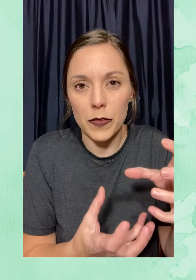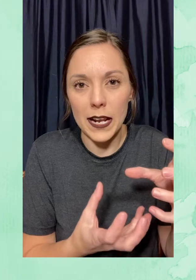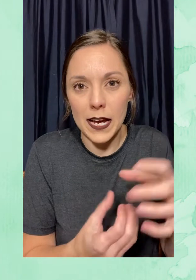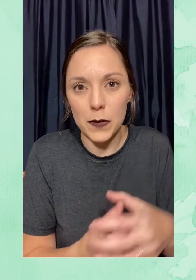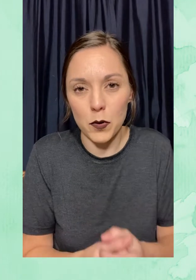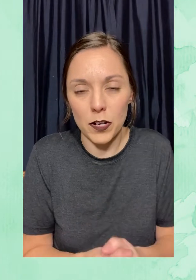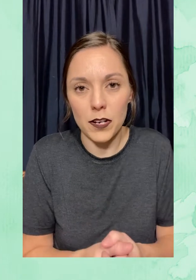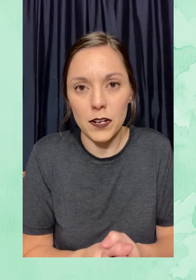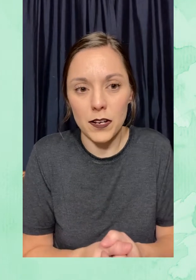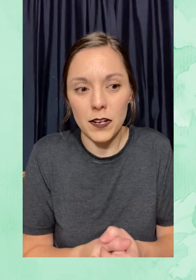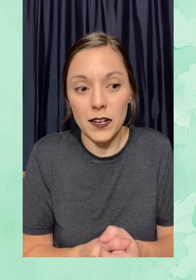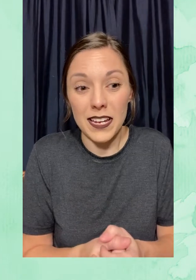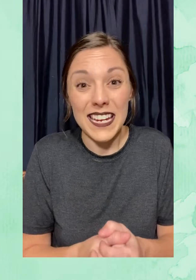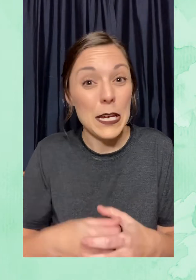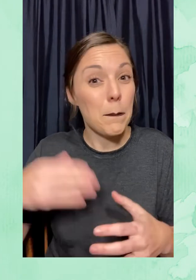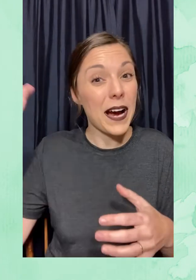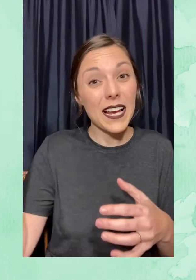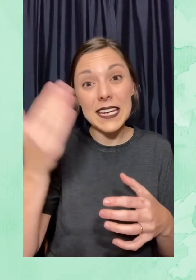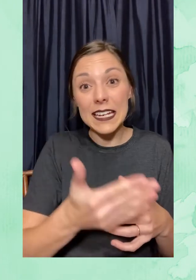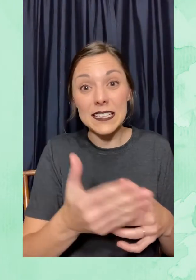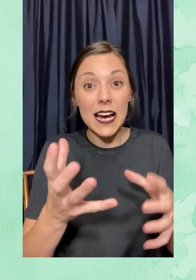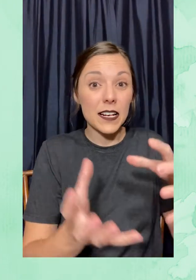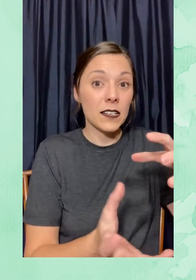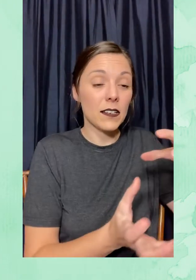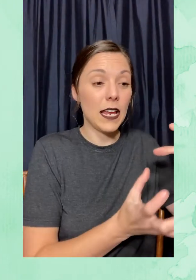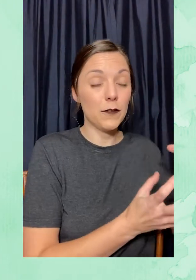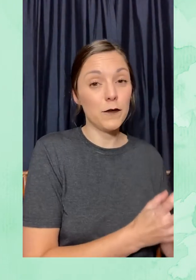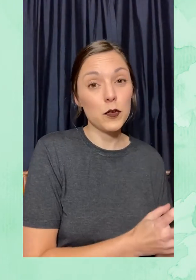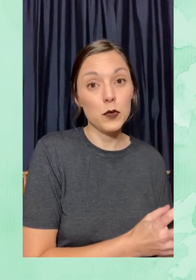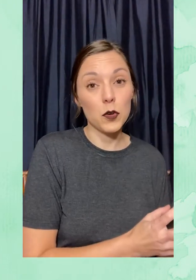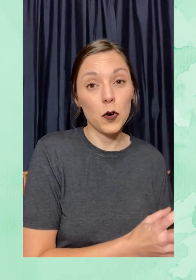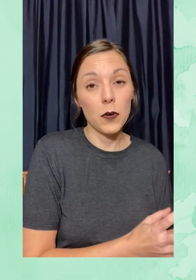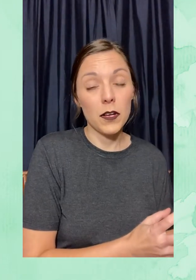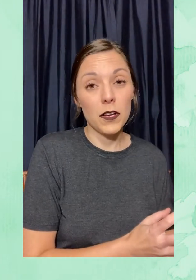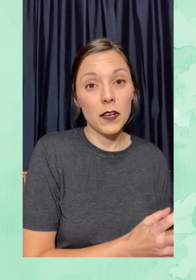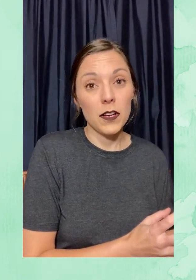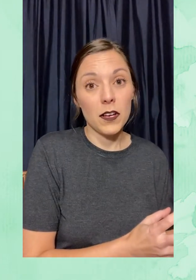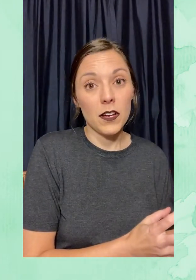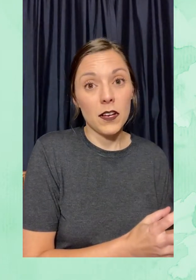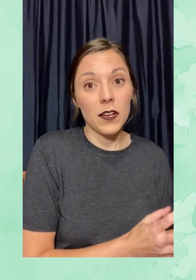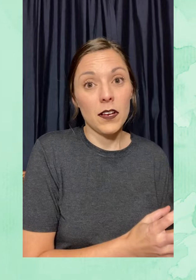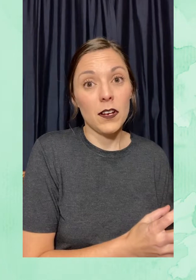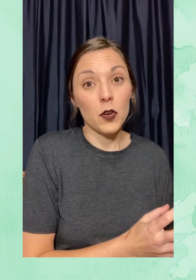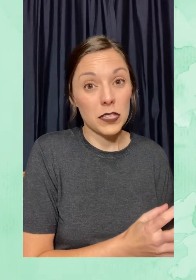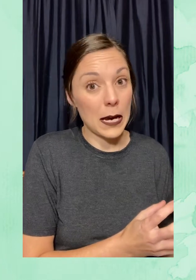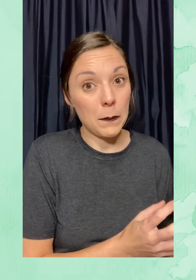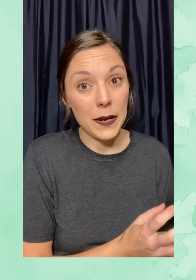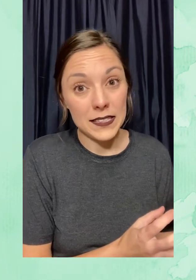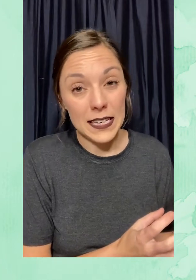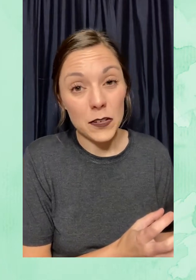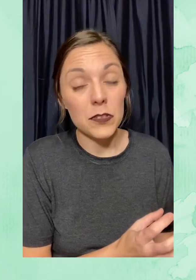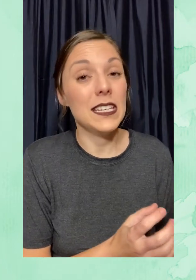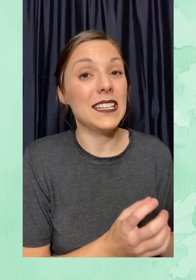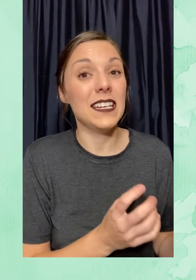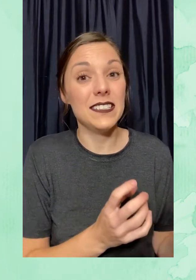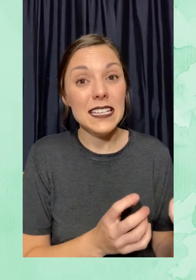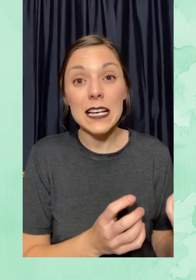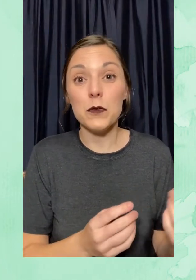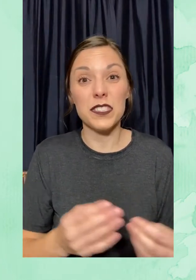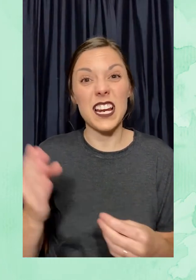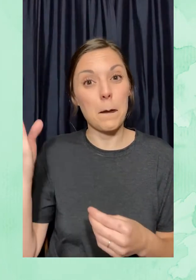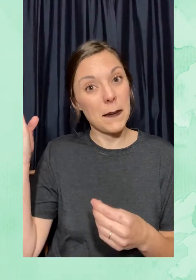tronco del árbol. Y para quitar el fruto, los campesinos